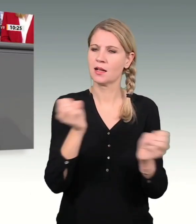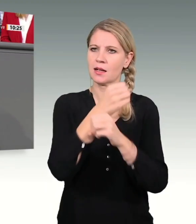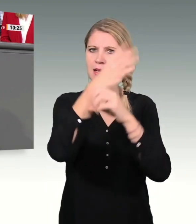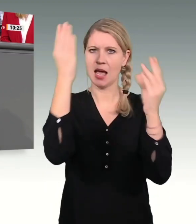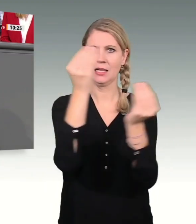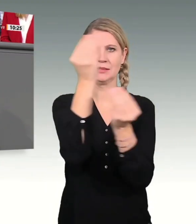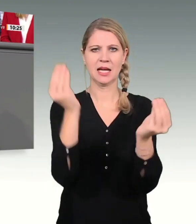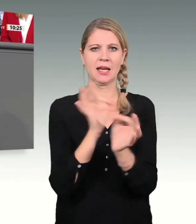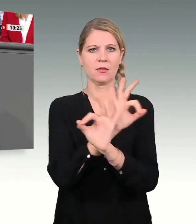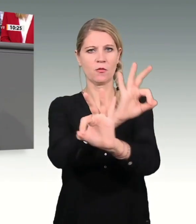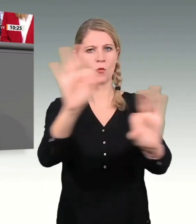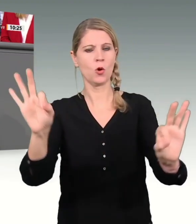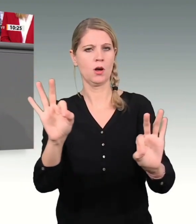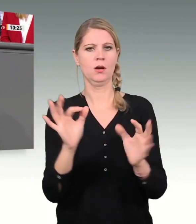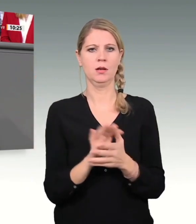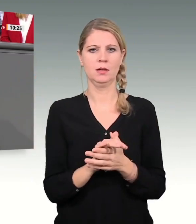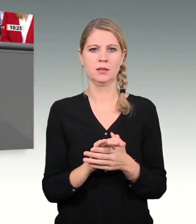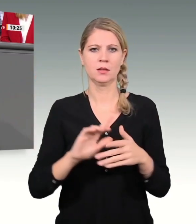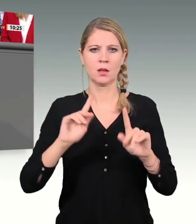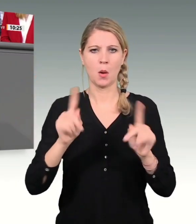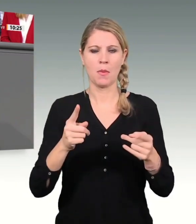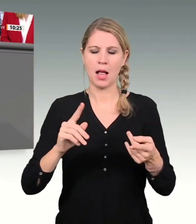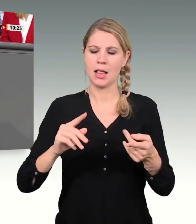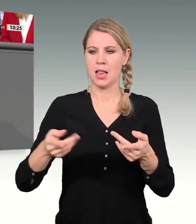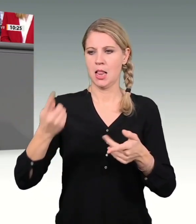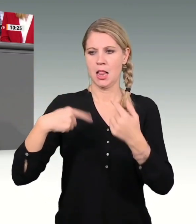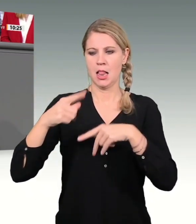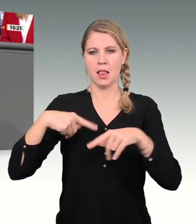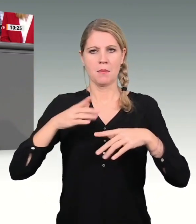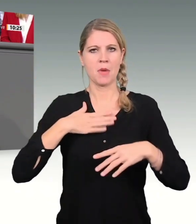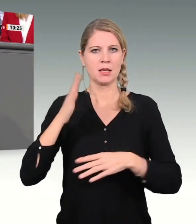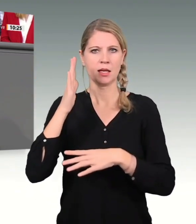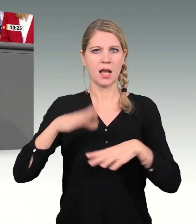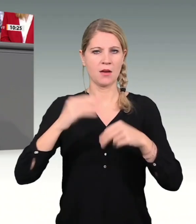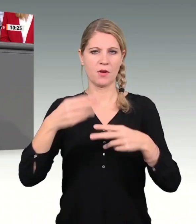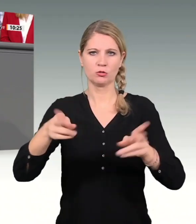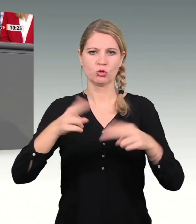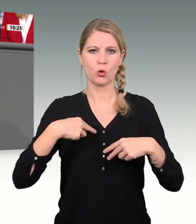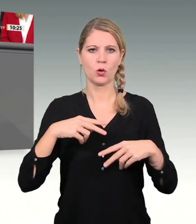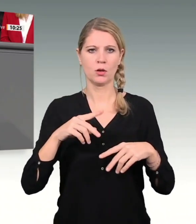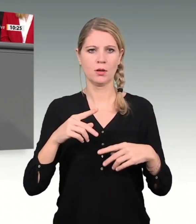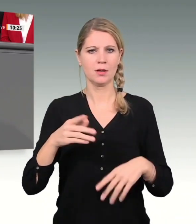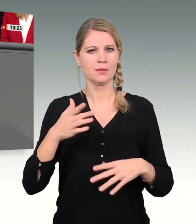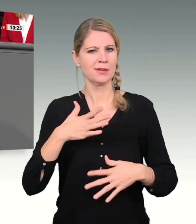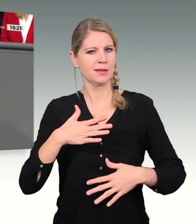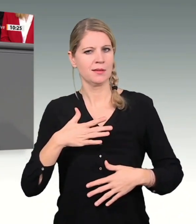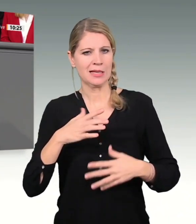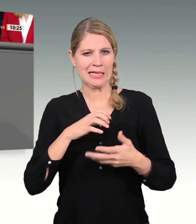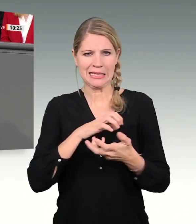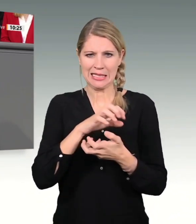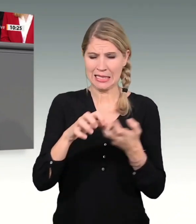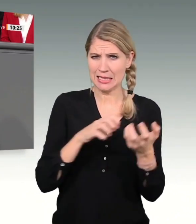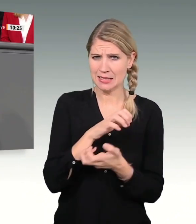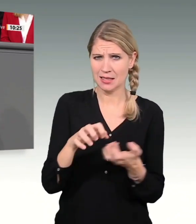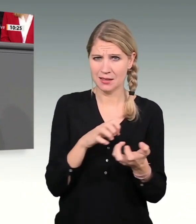Mir bleibt insofern nur kurz zum Beginn meiner Rede zurückzukommen und meine tiefste Überzeugung kundzutun. Krise ist